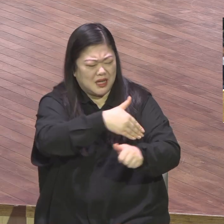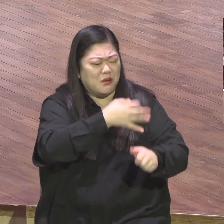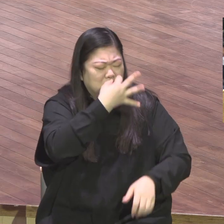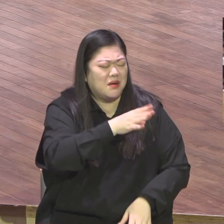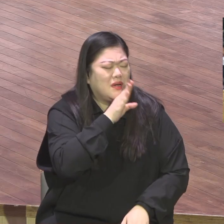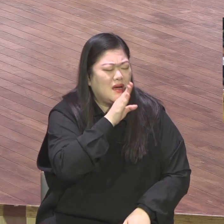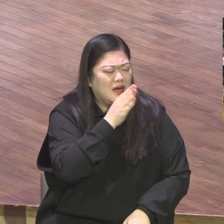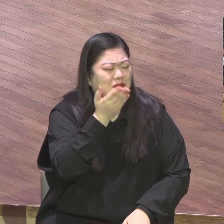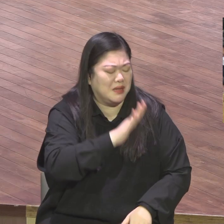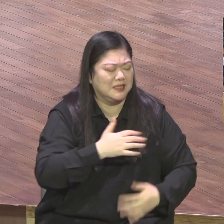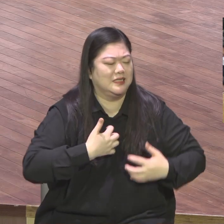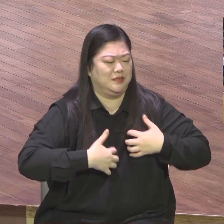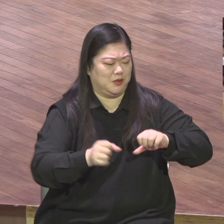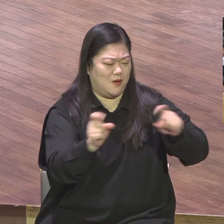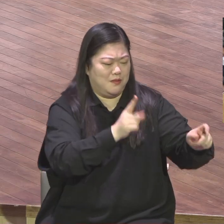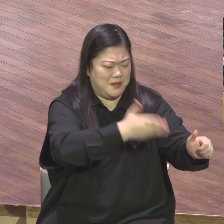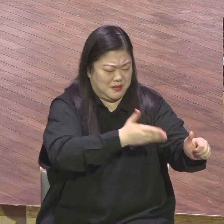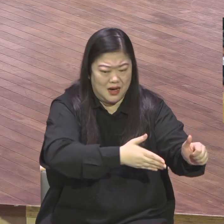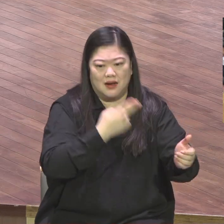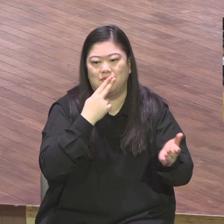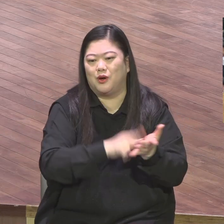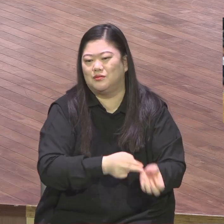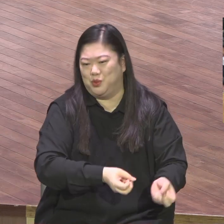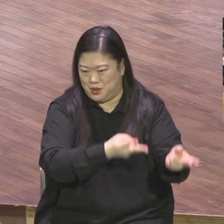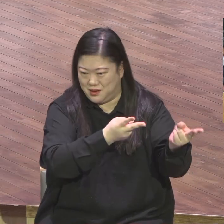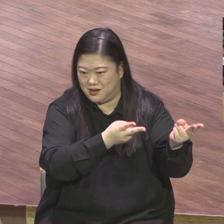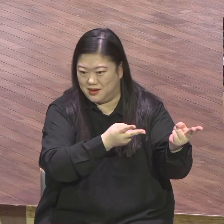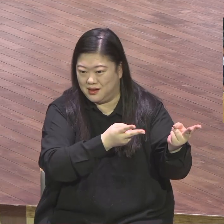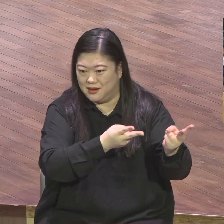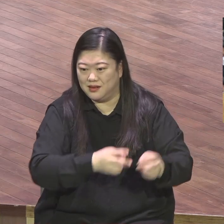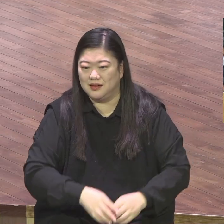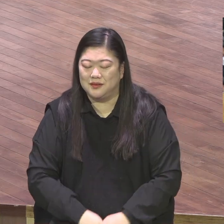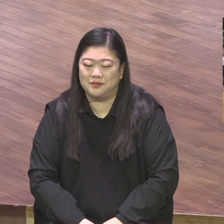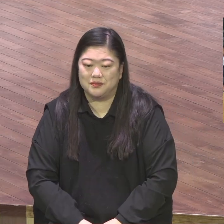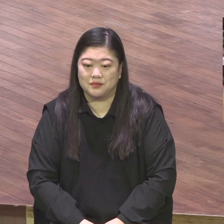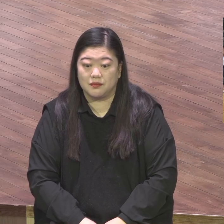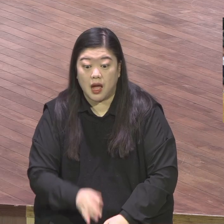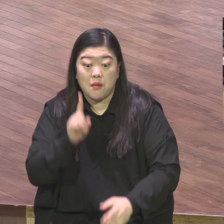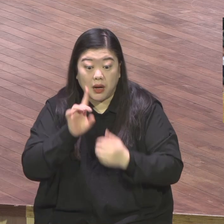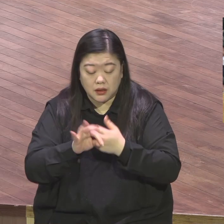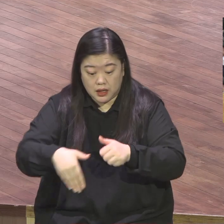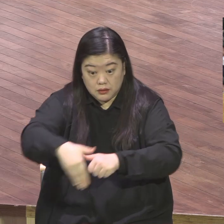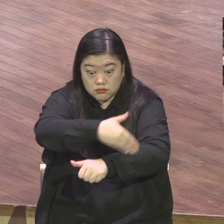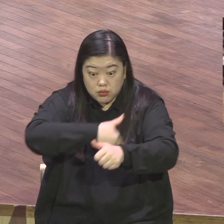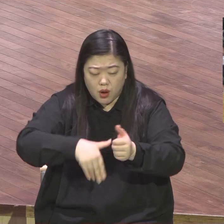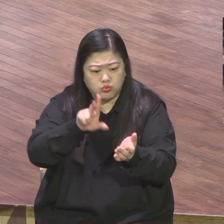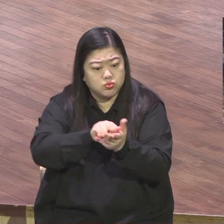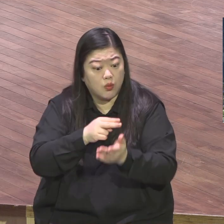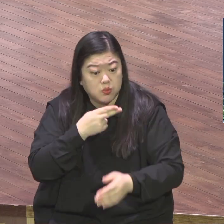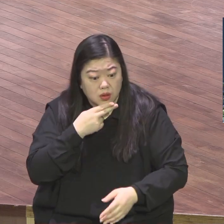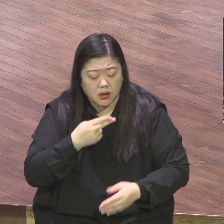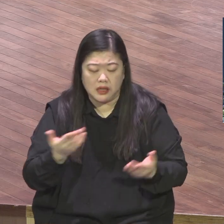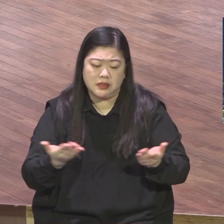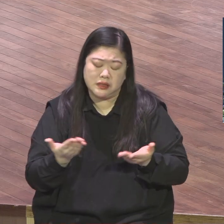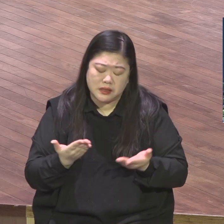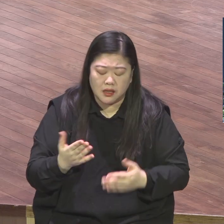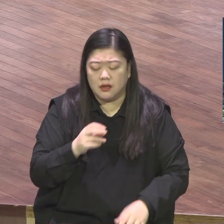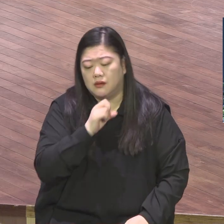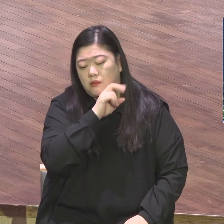기뻐하고 즐거워할 환경 같으면 말할 필요가 없죠. 최악의 상황이에요. 그런 상황 속에서